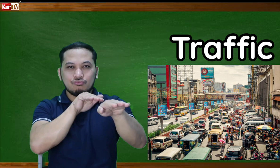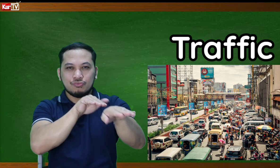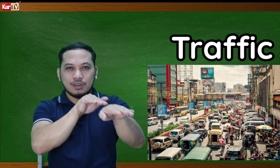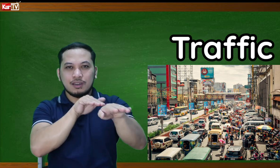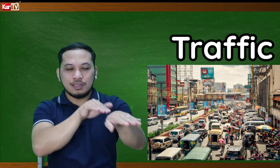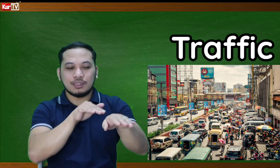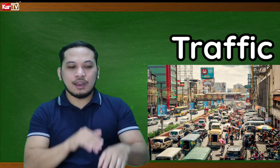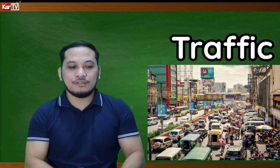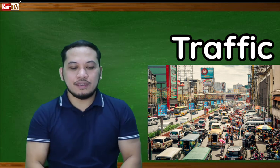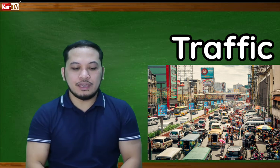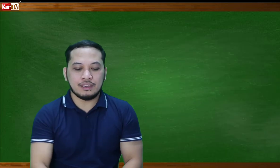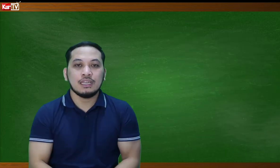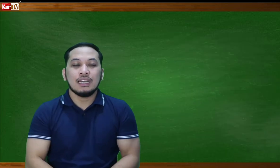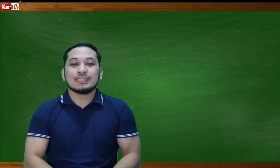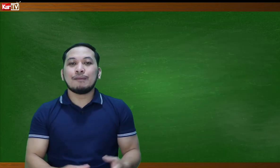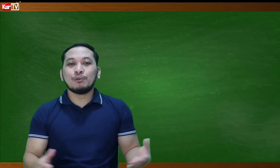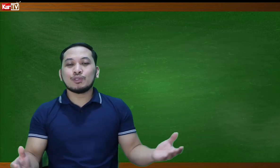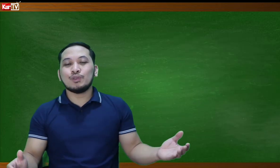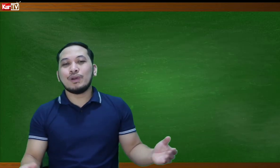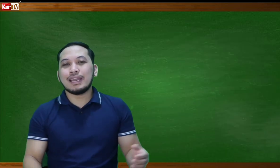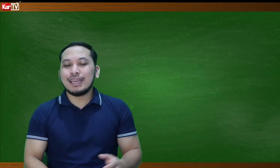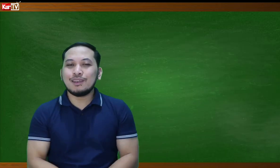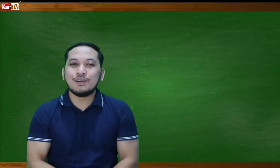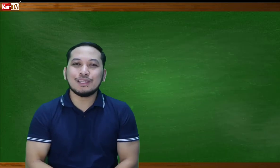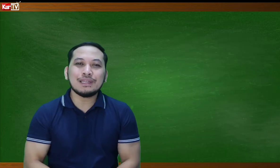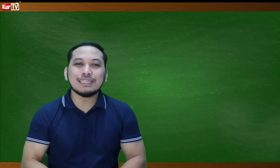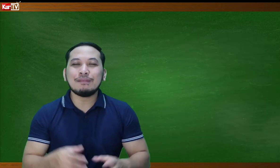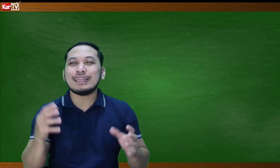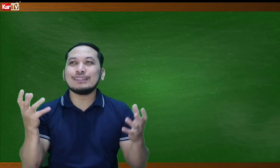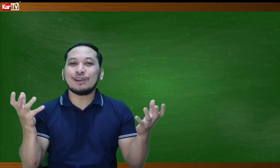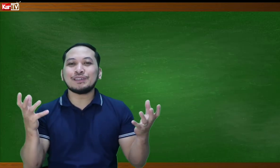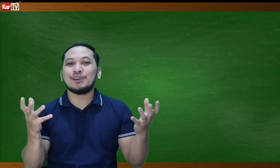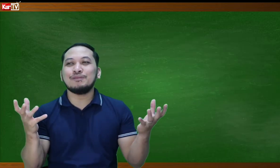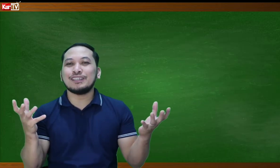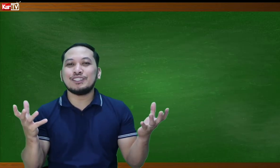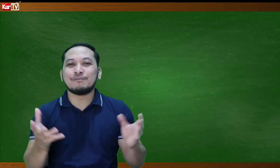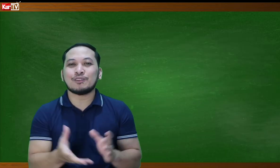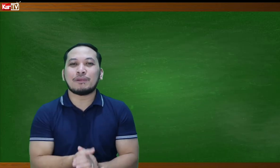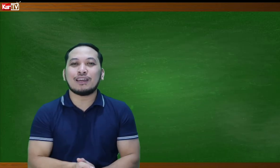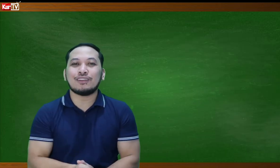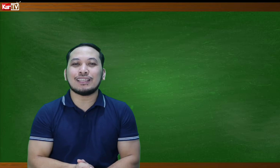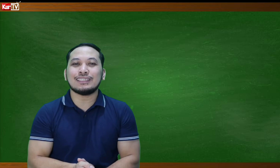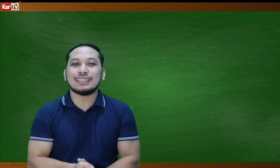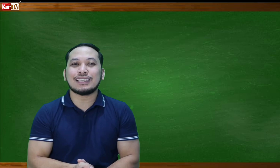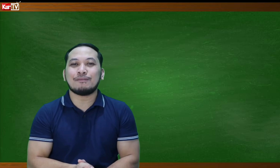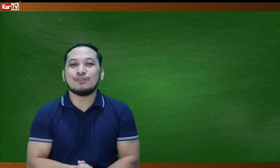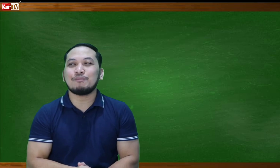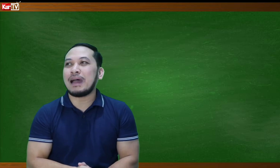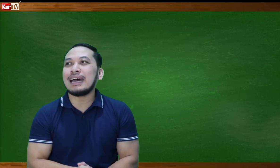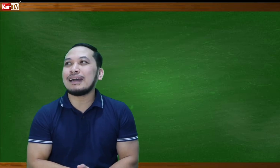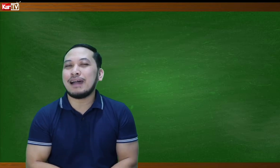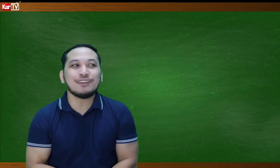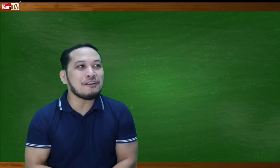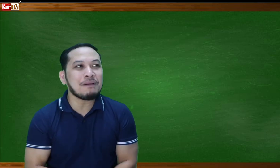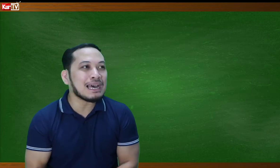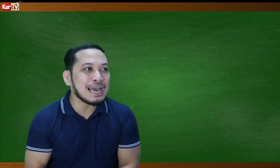Ayan. Traffic. Tapos, kunwari, ano, ito na, di ba? Nandoon kayo sa loob ng jeep. So, paano natin sinasabi yung para? Manong para!